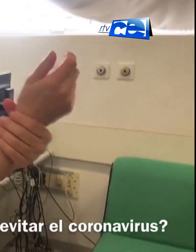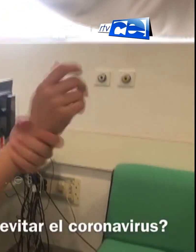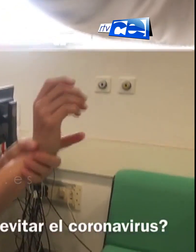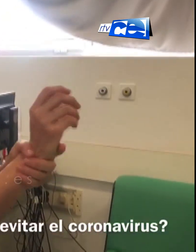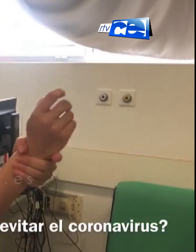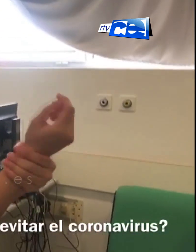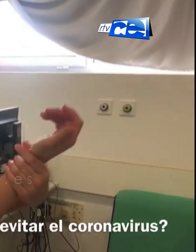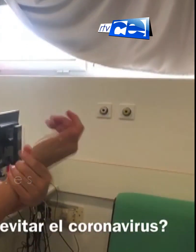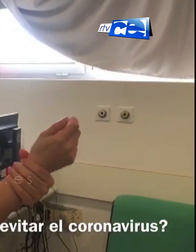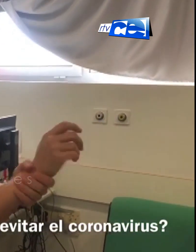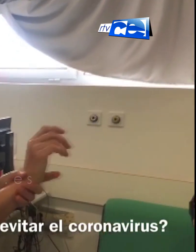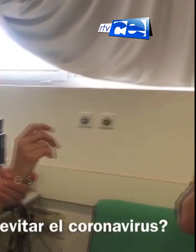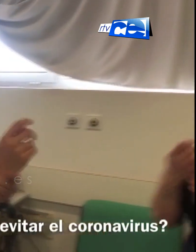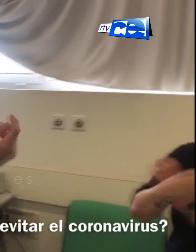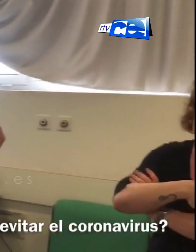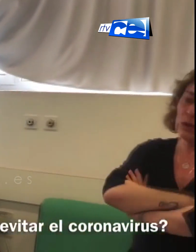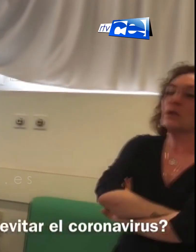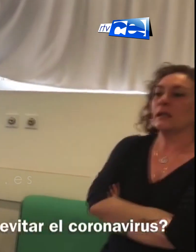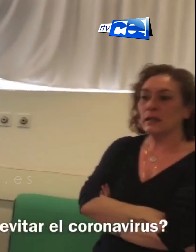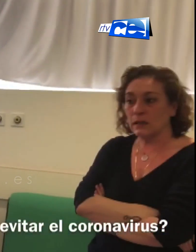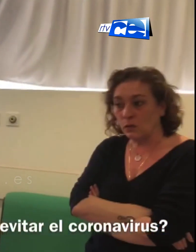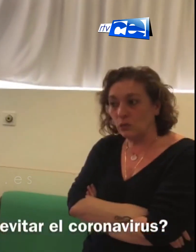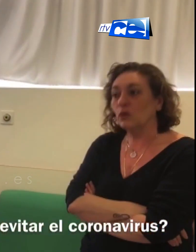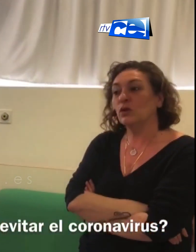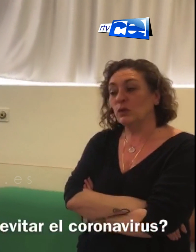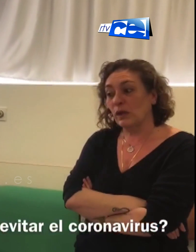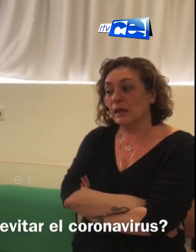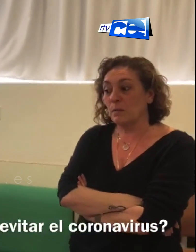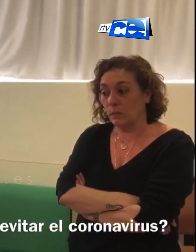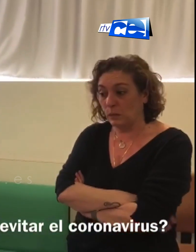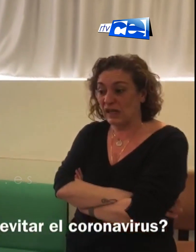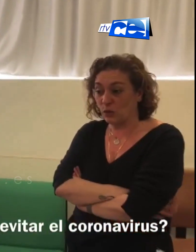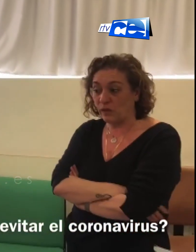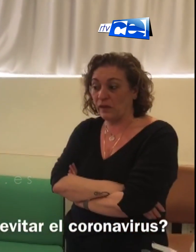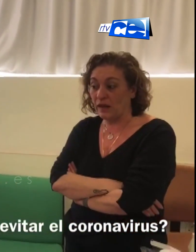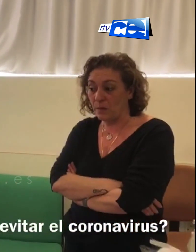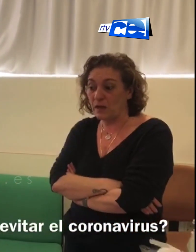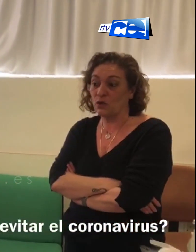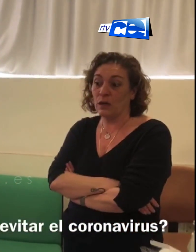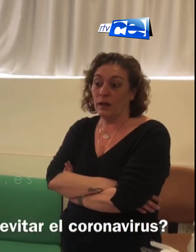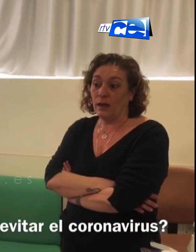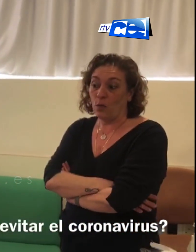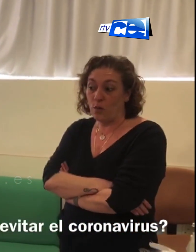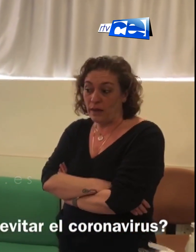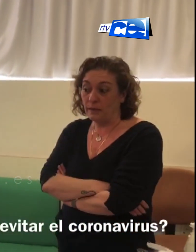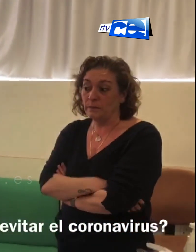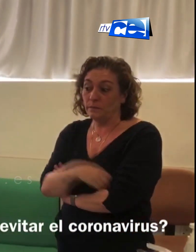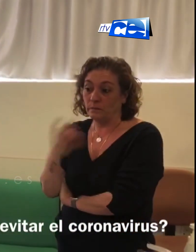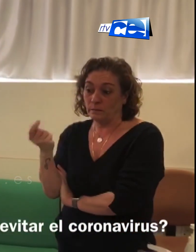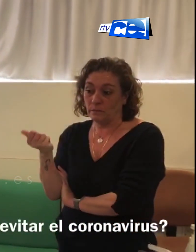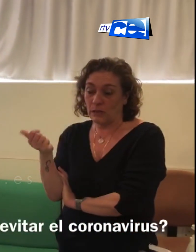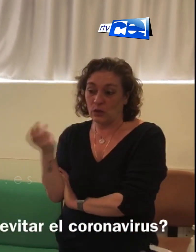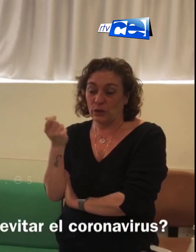El proceso tiene que durar al menos 30 segundos con toda la superficie de las manos húmeda